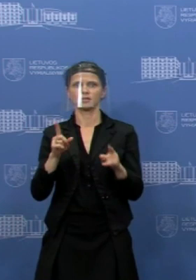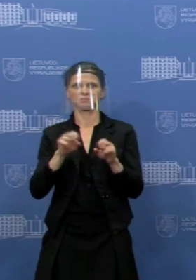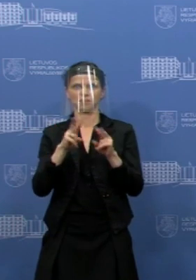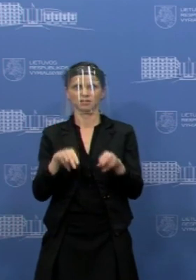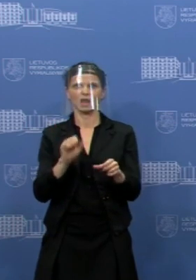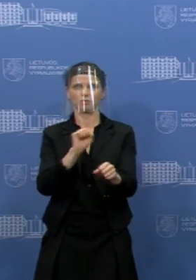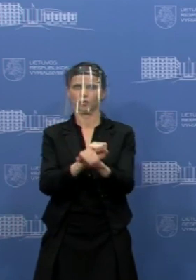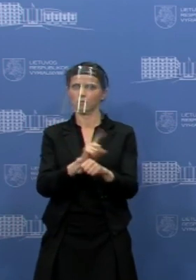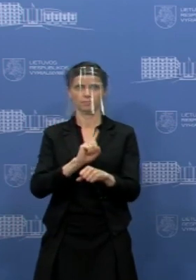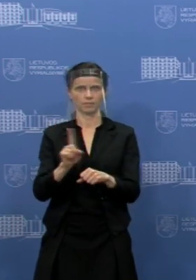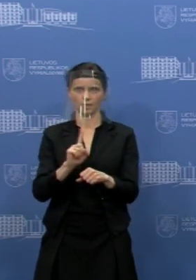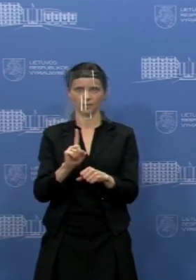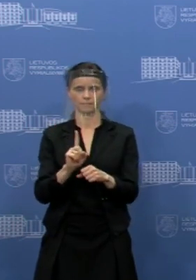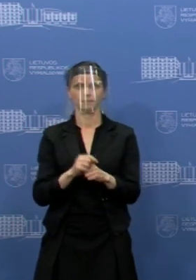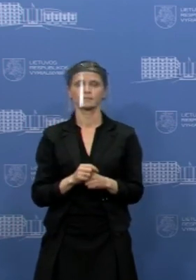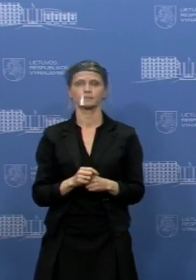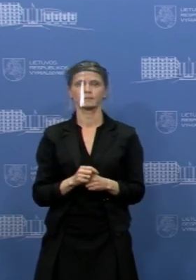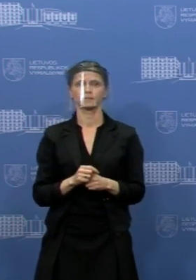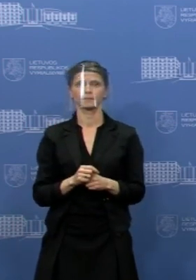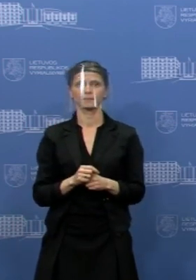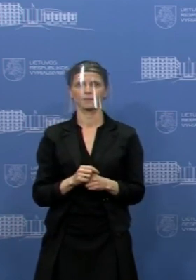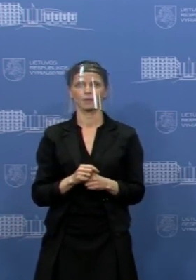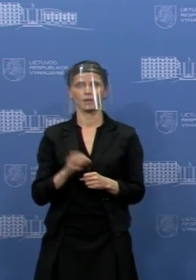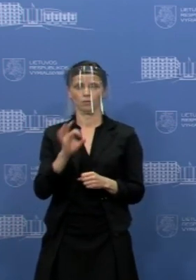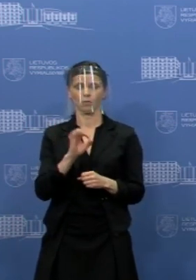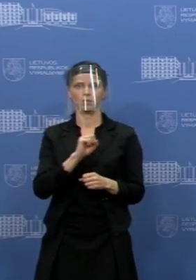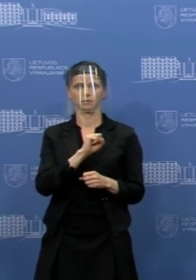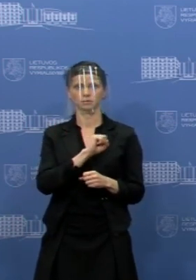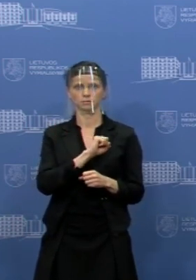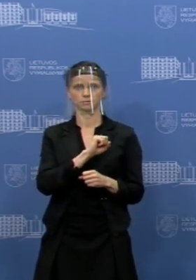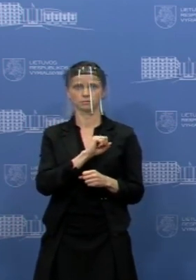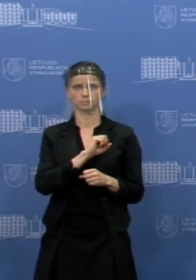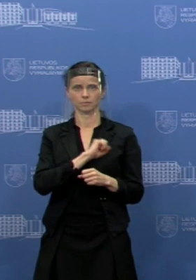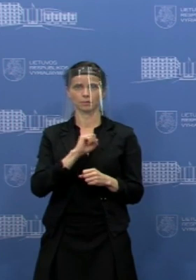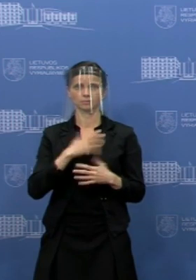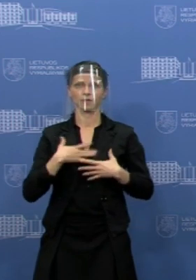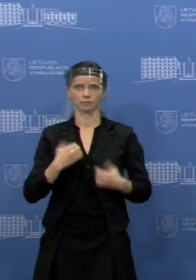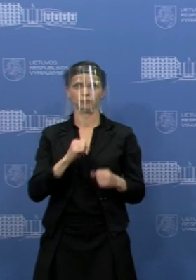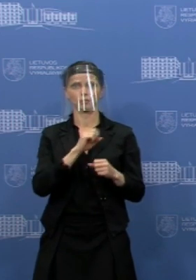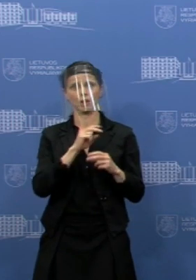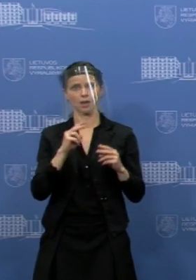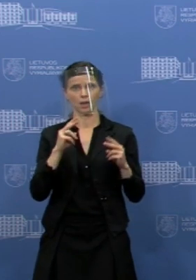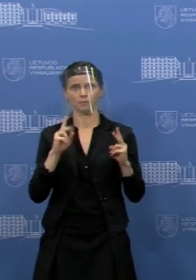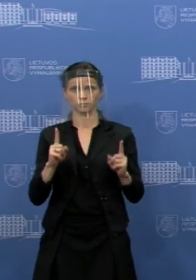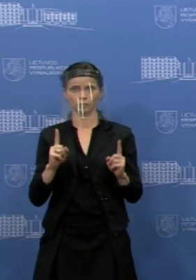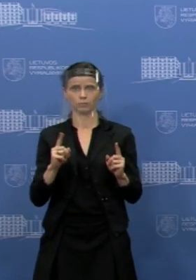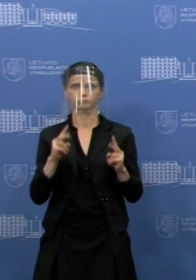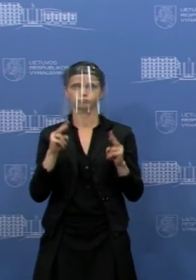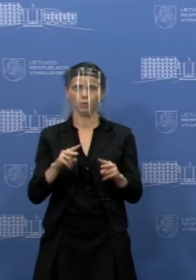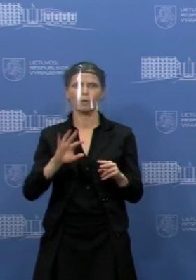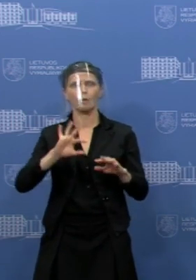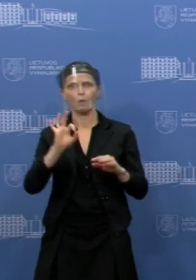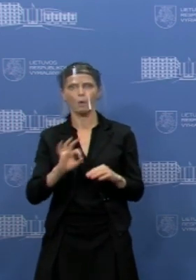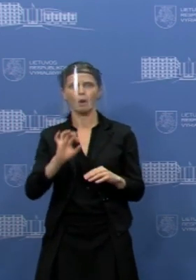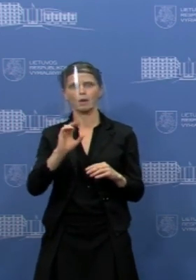ar ribojimas, yra pasisakyta dėl asmens įkatos priežas paslaugų organizavimo vadinamų klasterinių